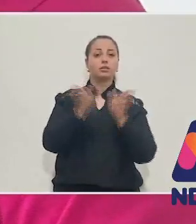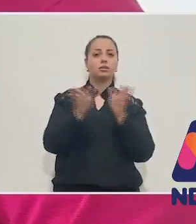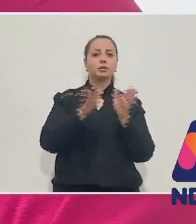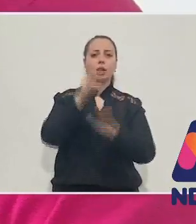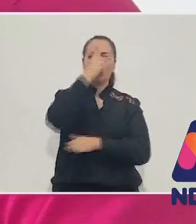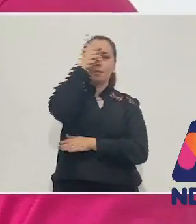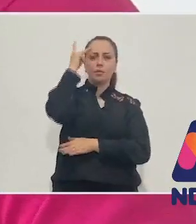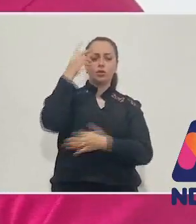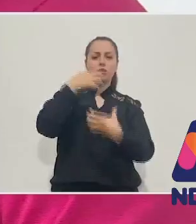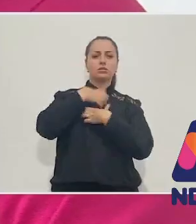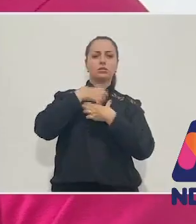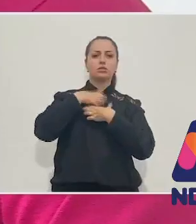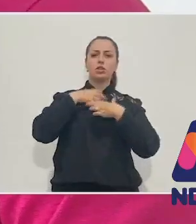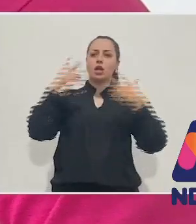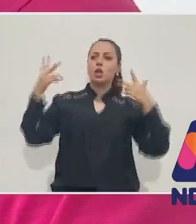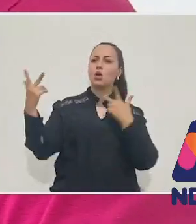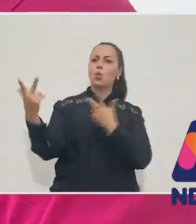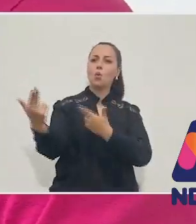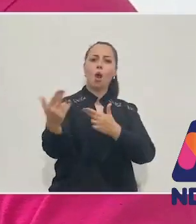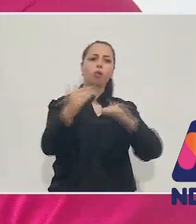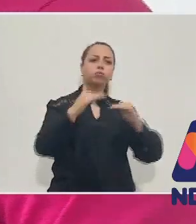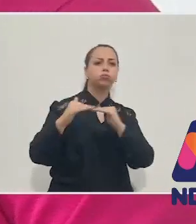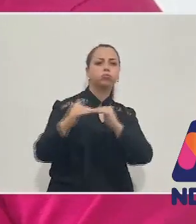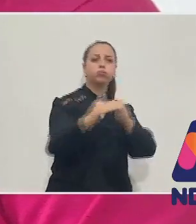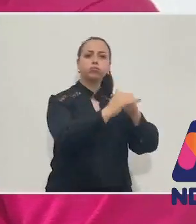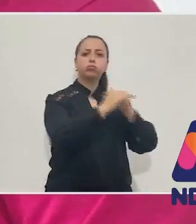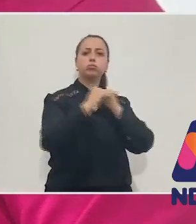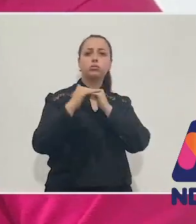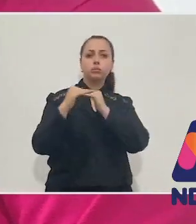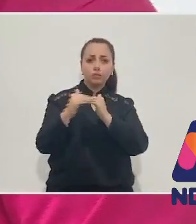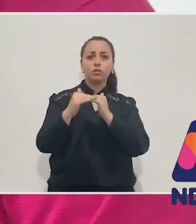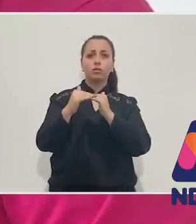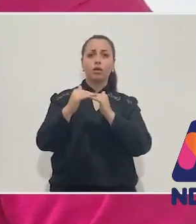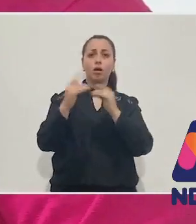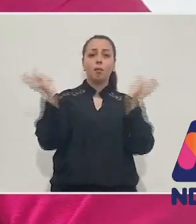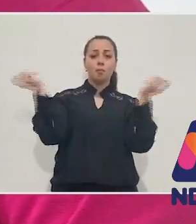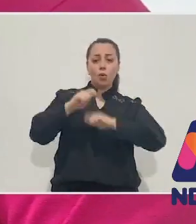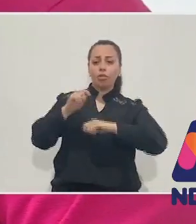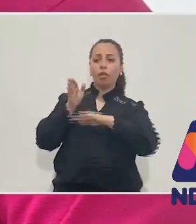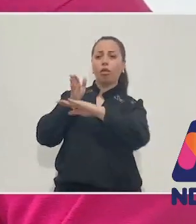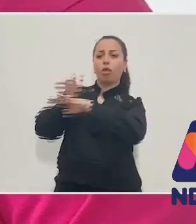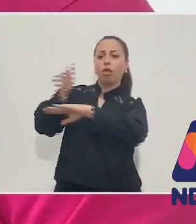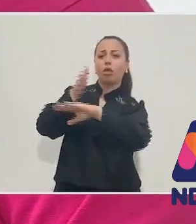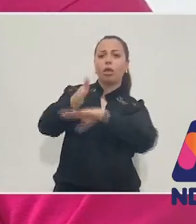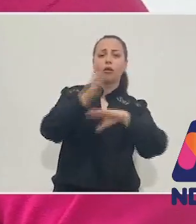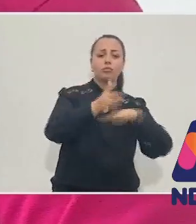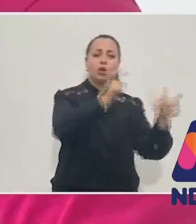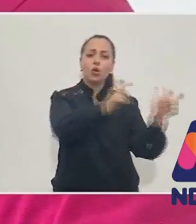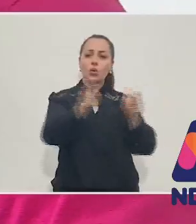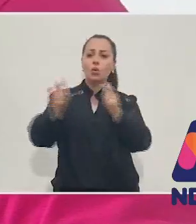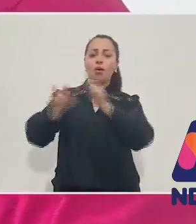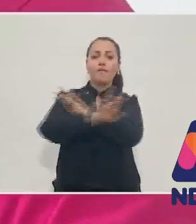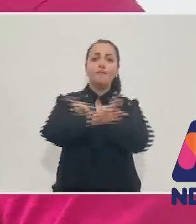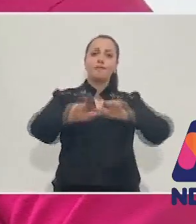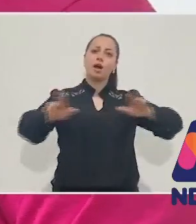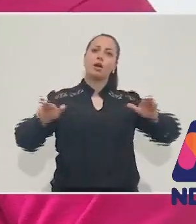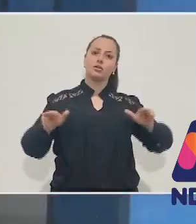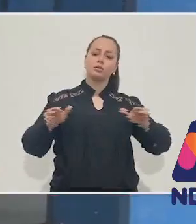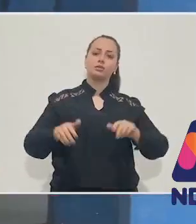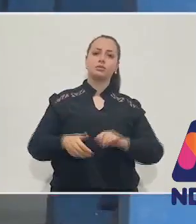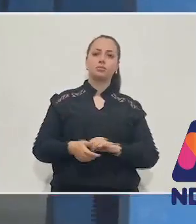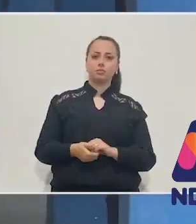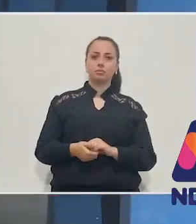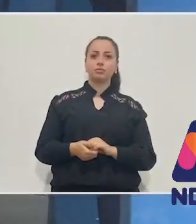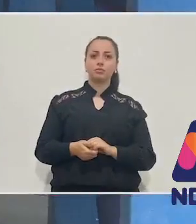normal, igual, igual a pessoa que anda. Entendeu? Não quer dizer que eu sou deficiente e eu também não posso ir em determinado lugar.